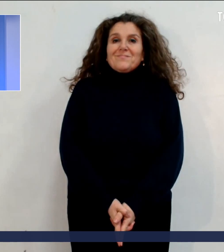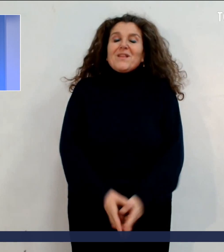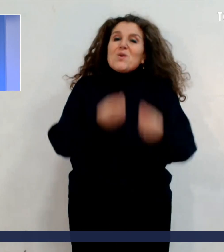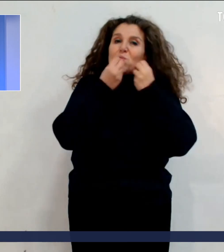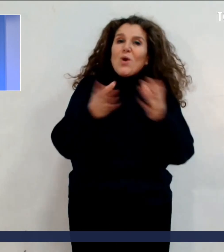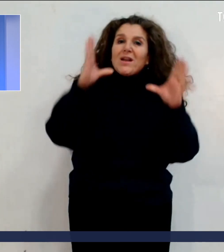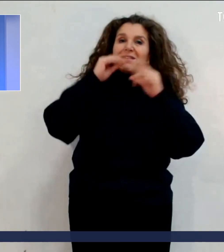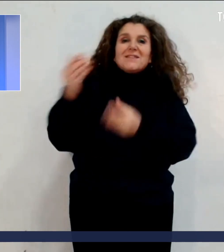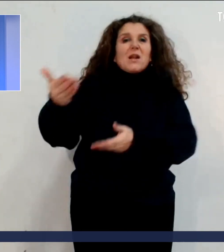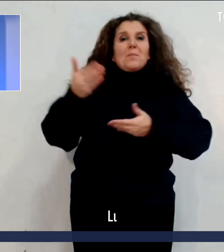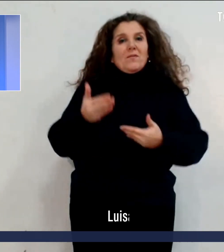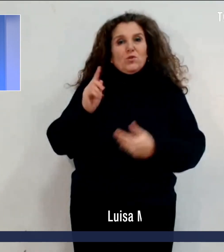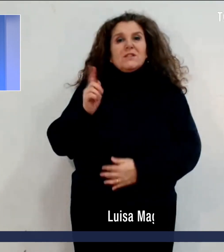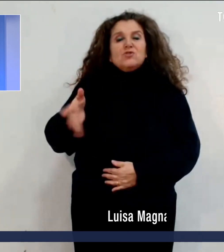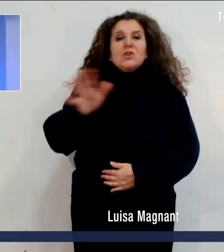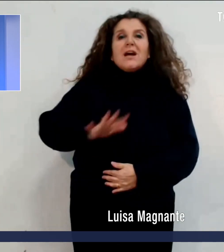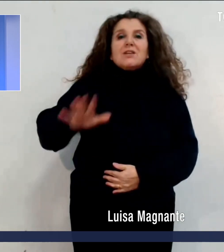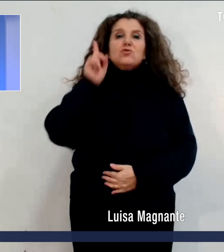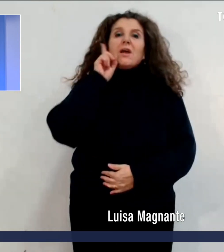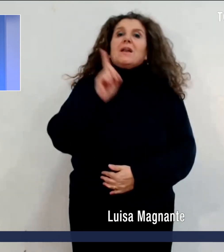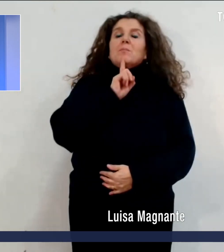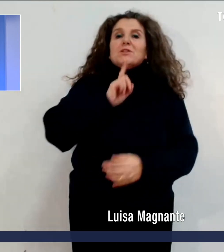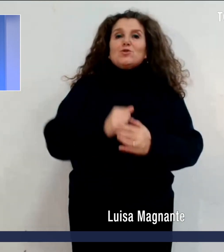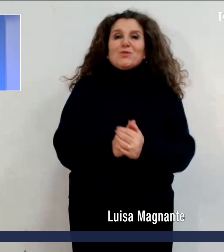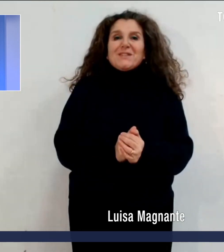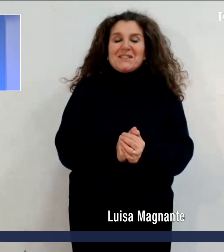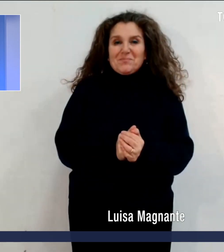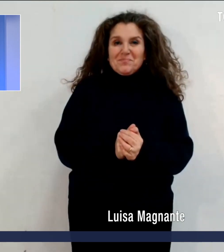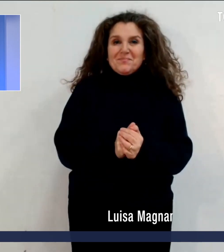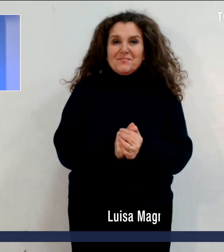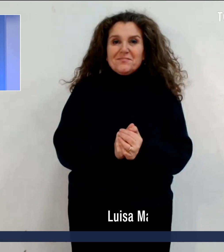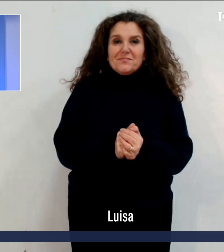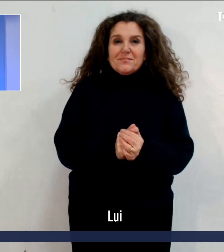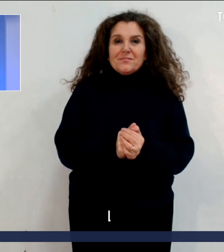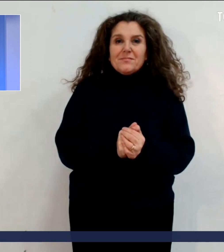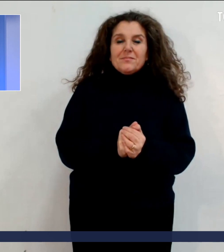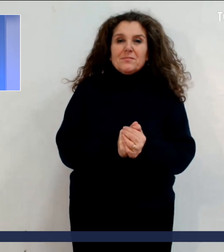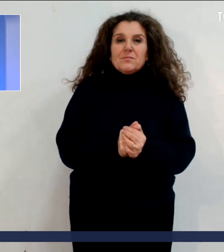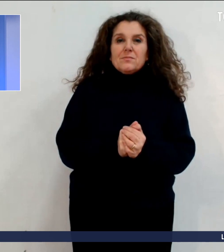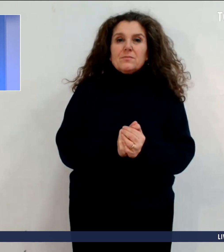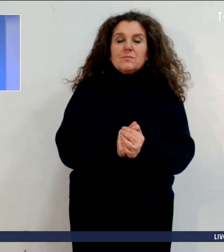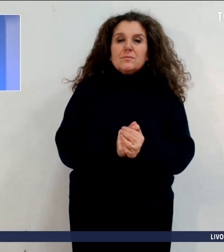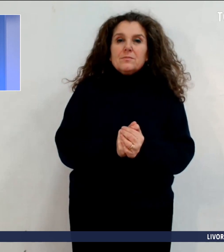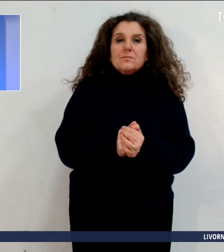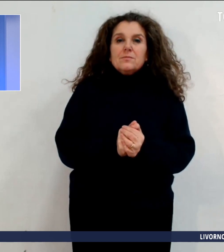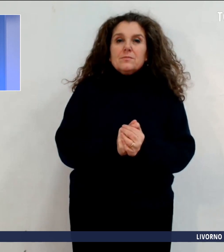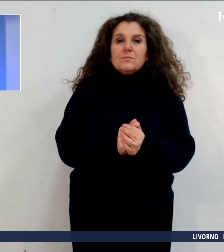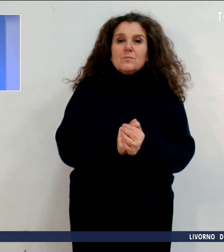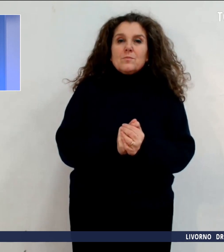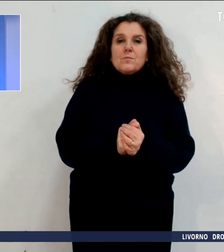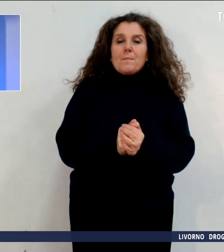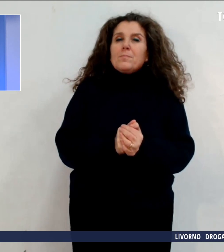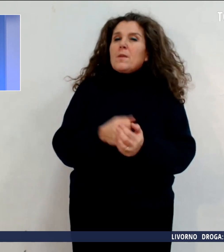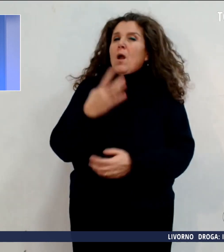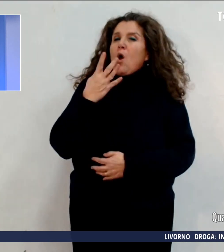Buonasera e benvenuti al nostro consueto appuntamento con il telegiornale Per i Sordi. Quattro